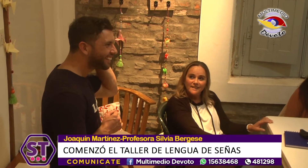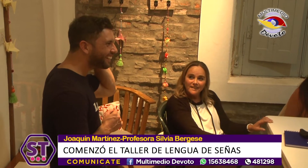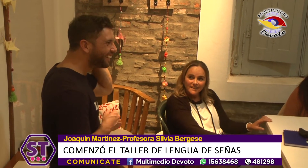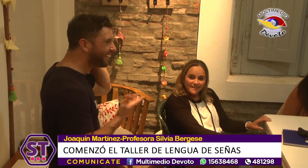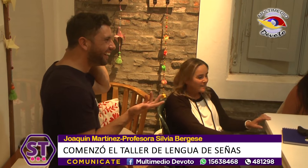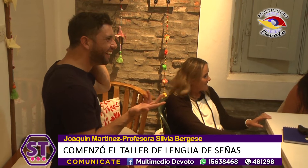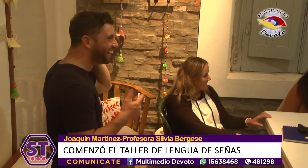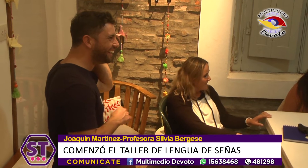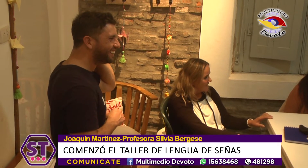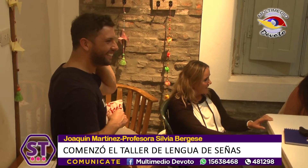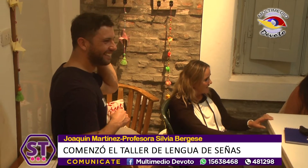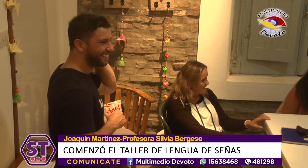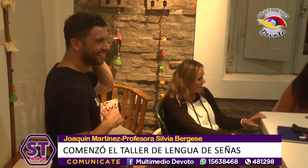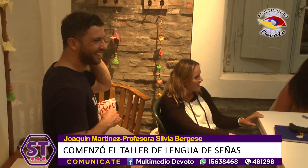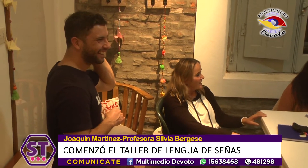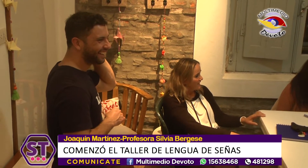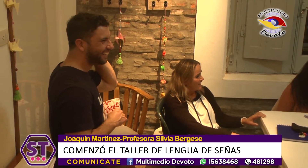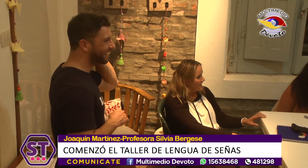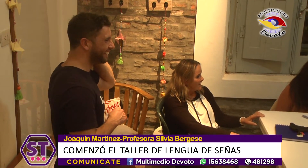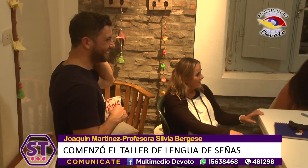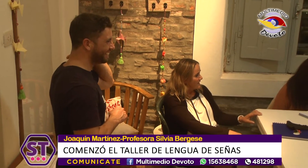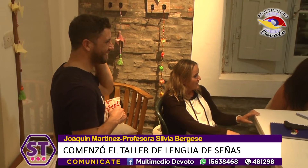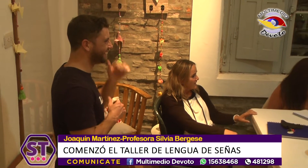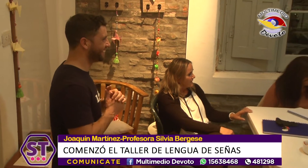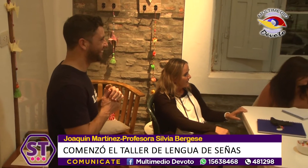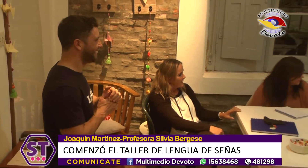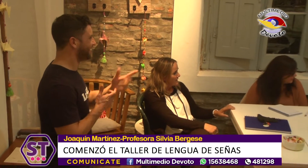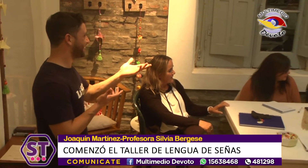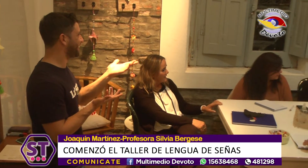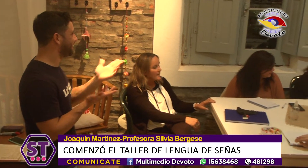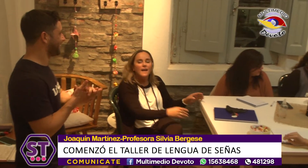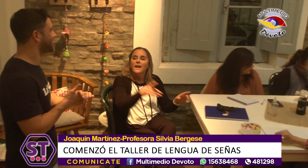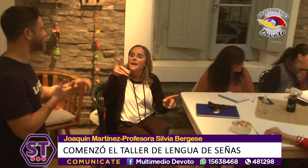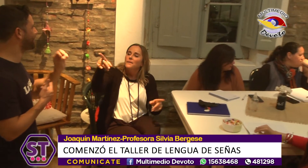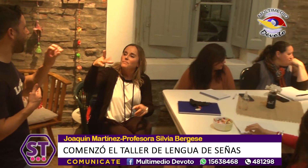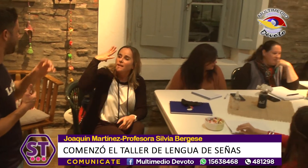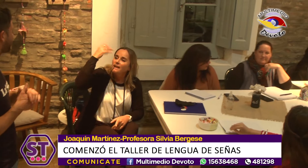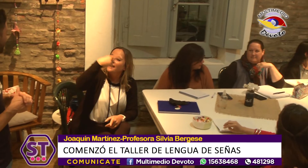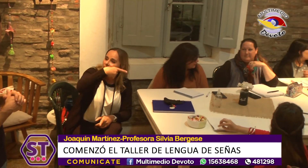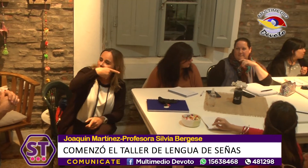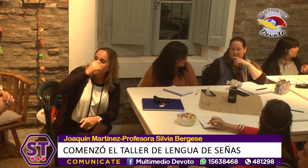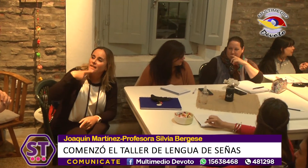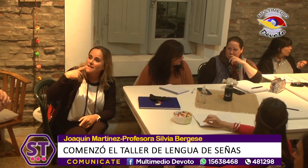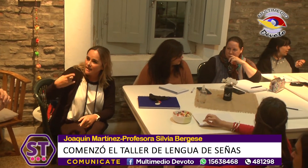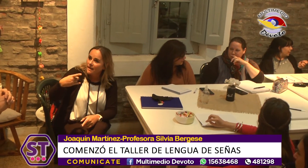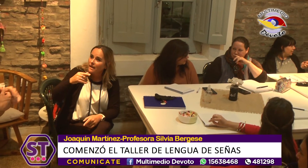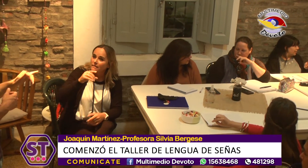comunicación, ¿pero qué? La pesadaria. Pero necesitará un número. Número, palabras. Palabras también.